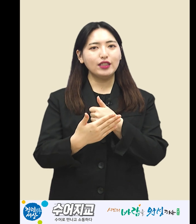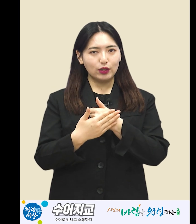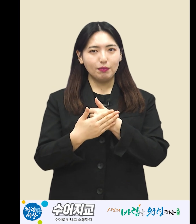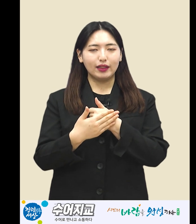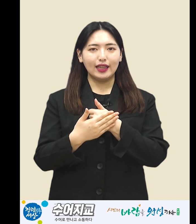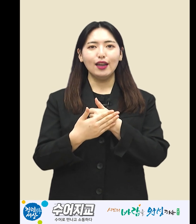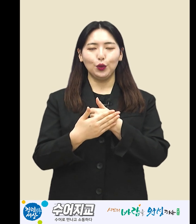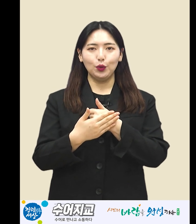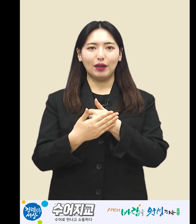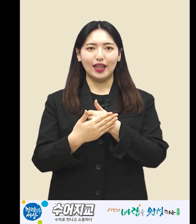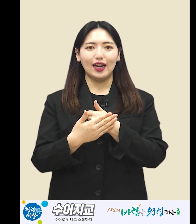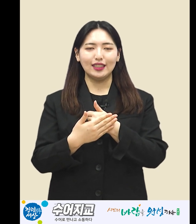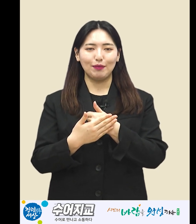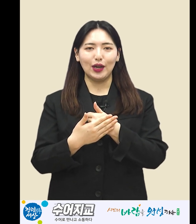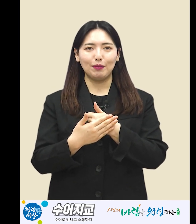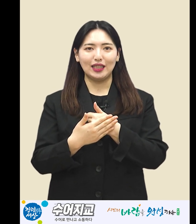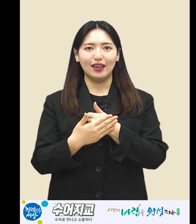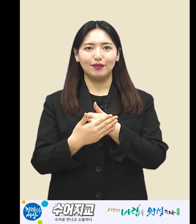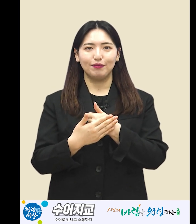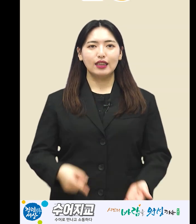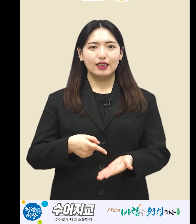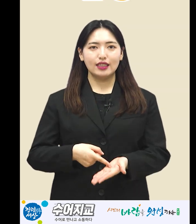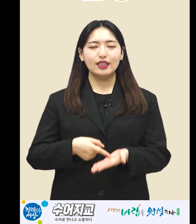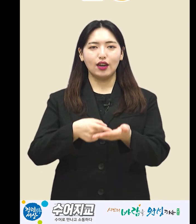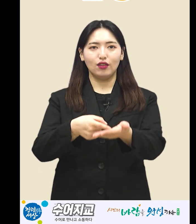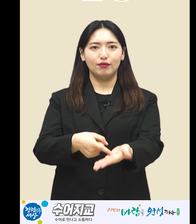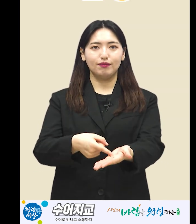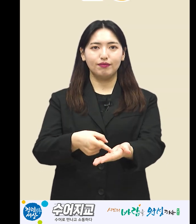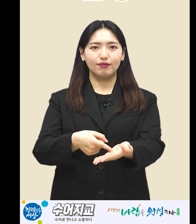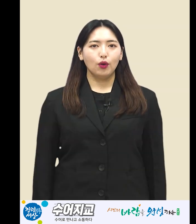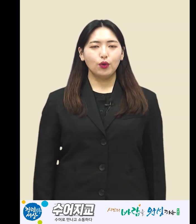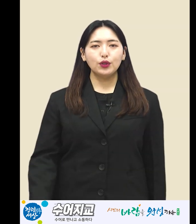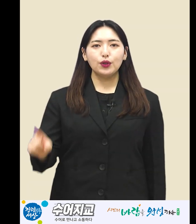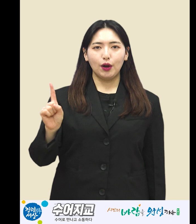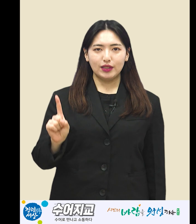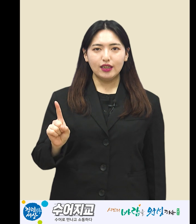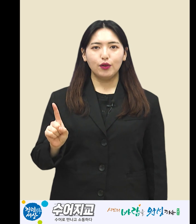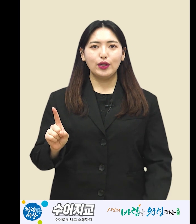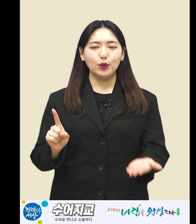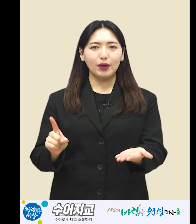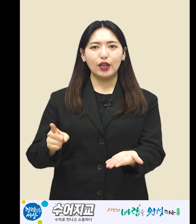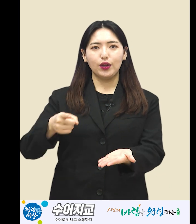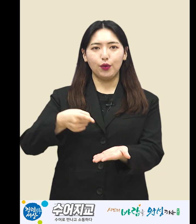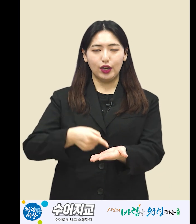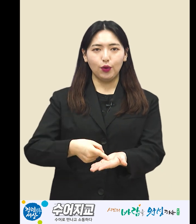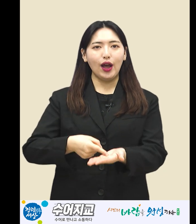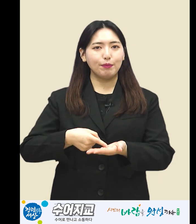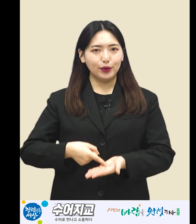지원받다 도움받다 라는 의미가 됩니다. 신청 오른손 검지를 왼손바닥 위에 올리고 앞으로